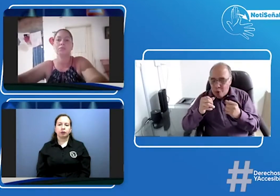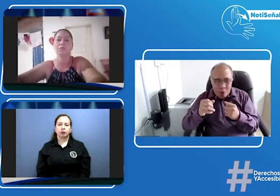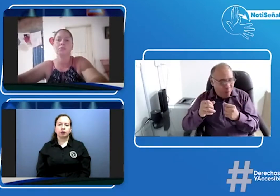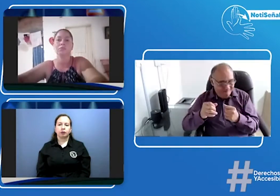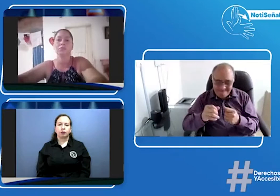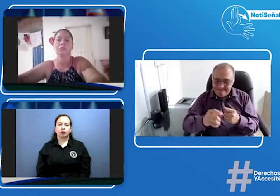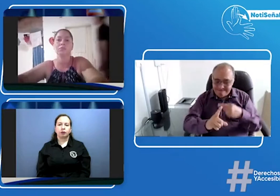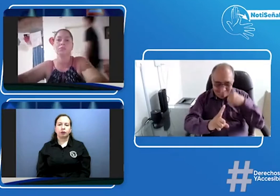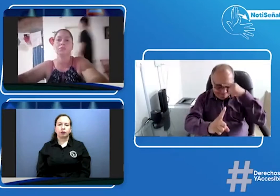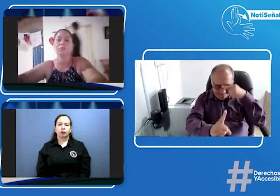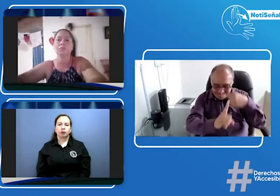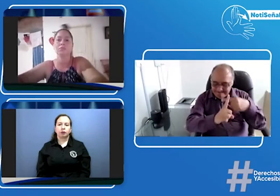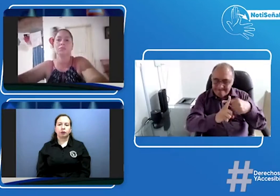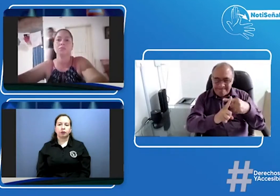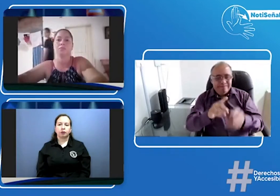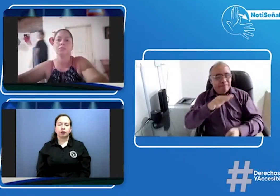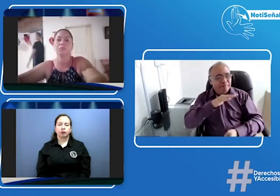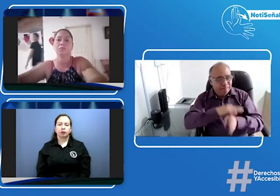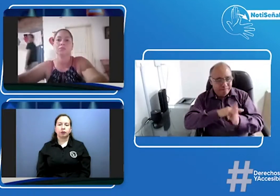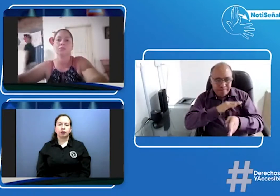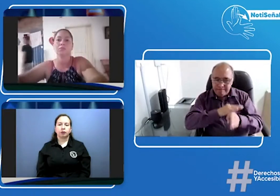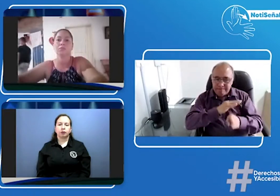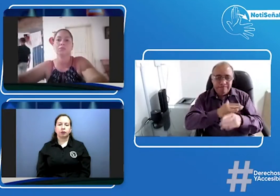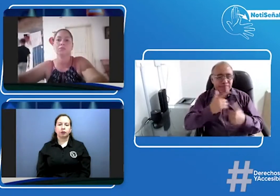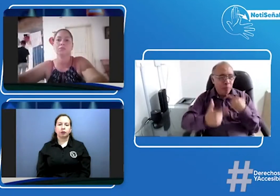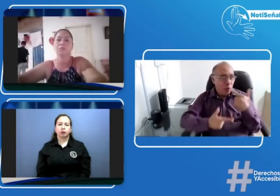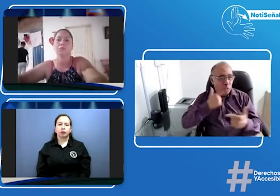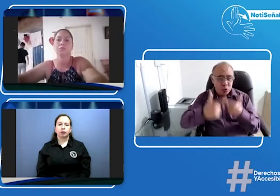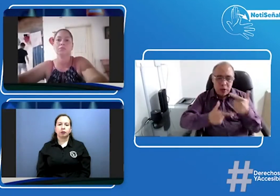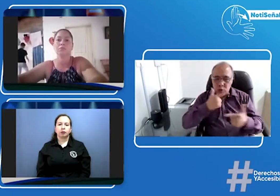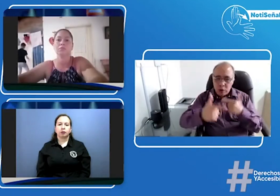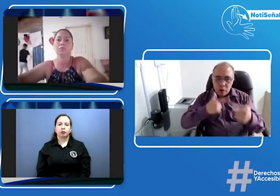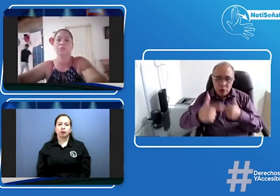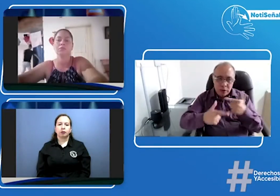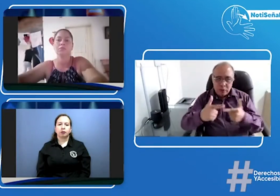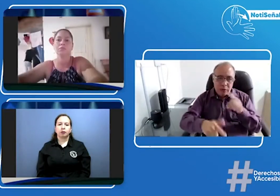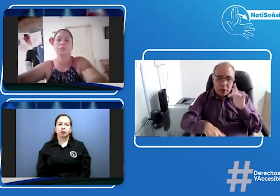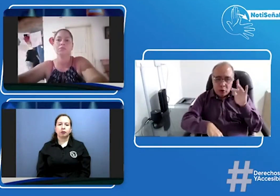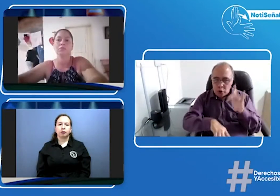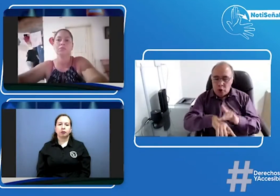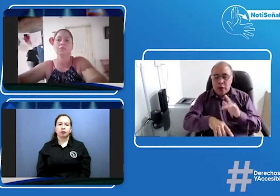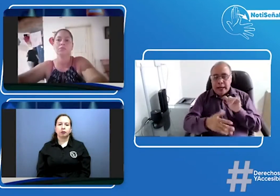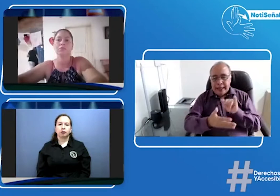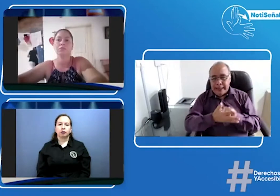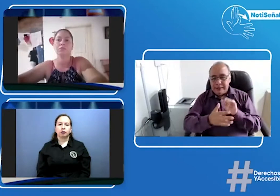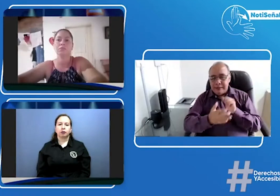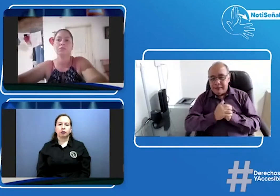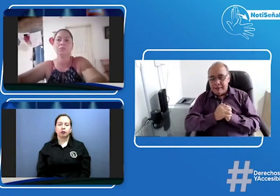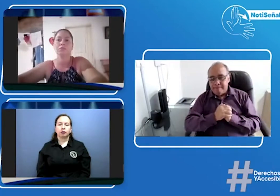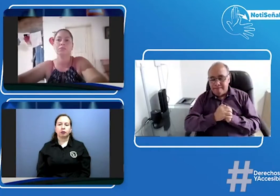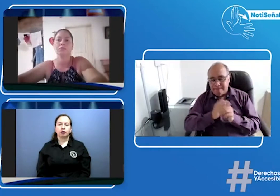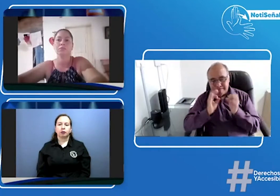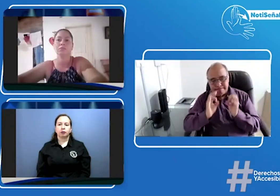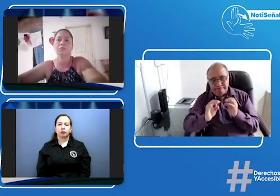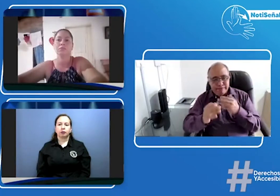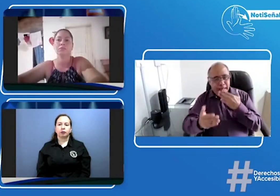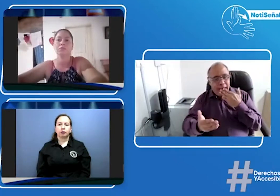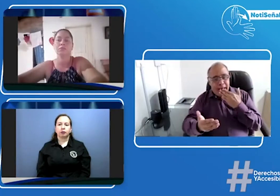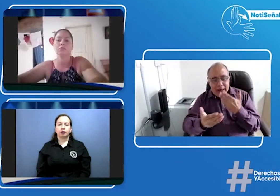en seguir haciendo esa lucha y en seguir llevando esta situación a otras instancias la